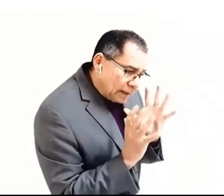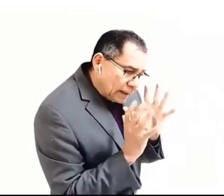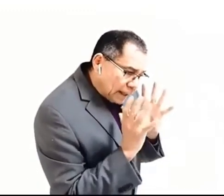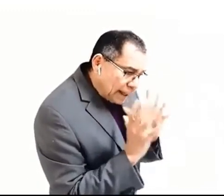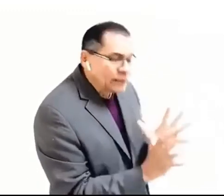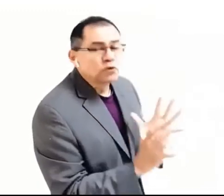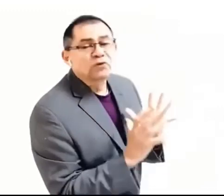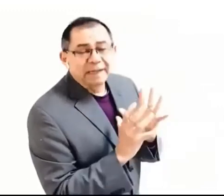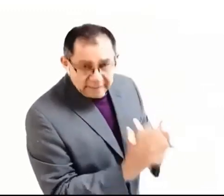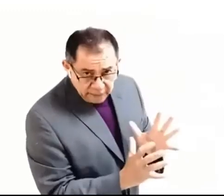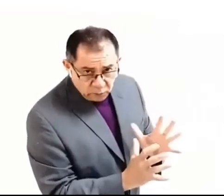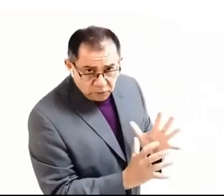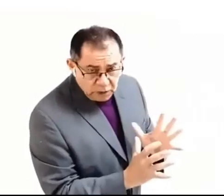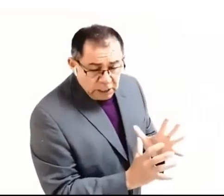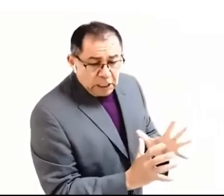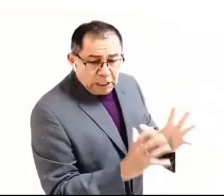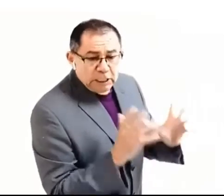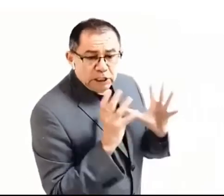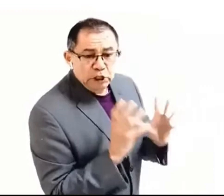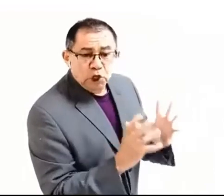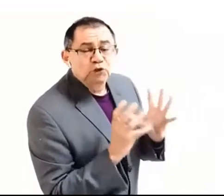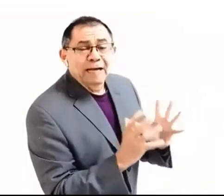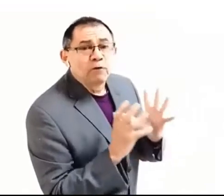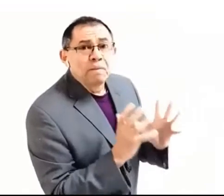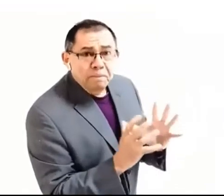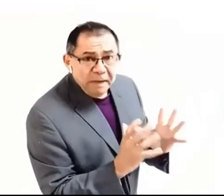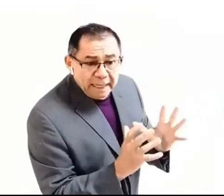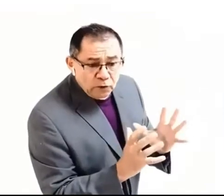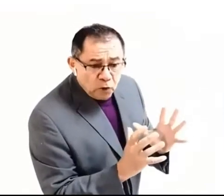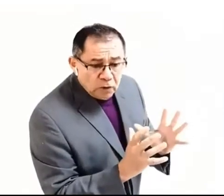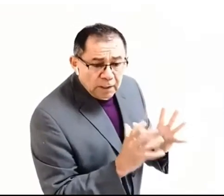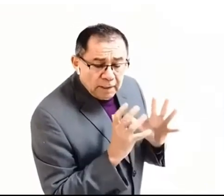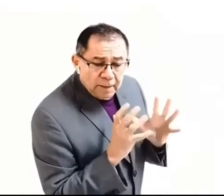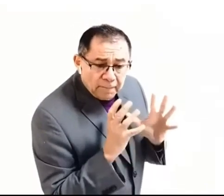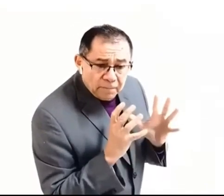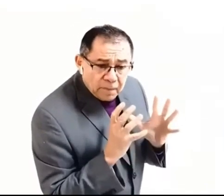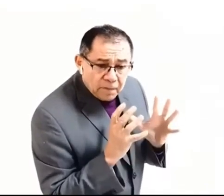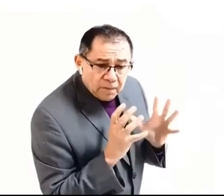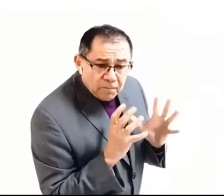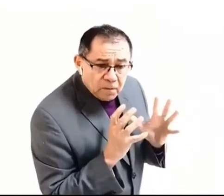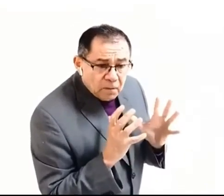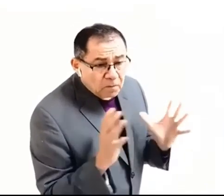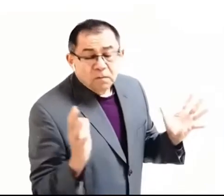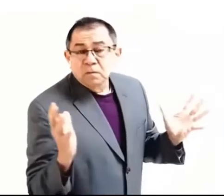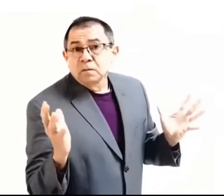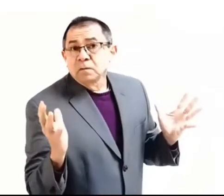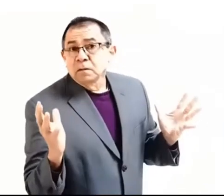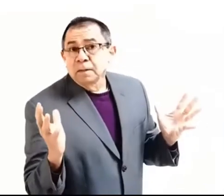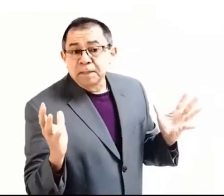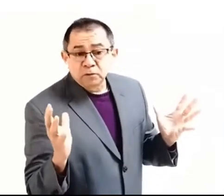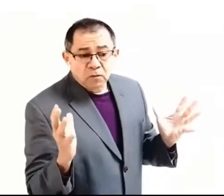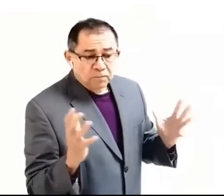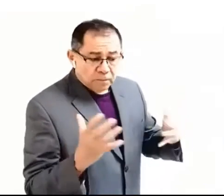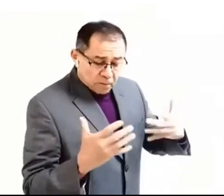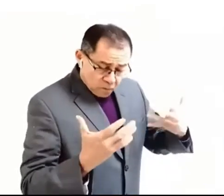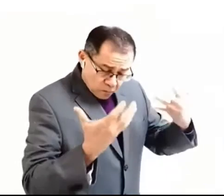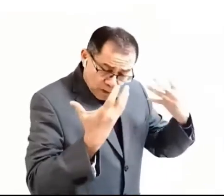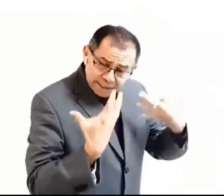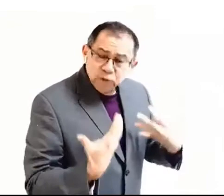esos requisitos, y si no lo está cumpliendo, repito, o haces